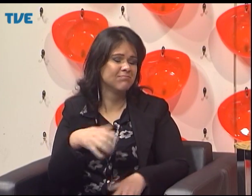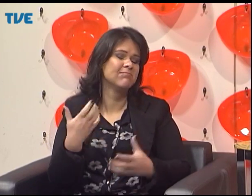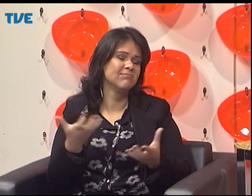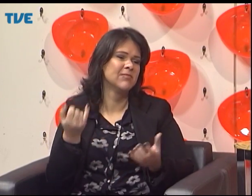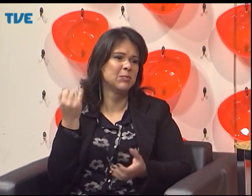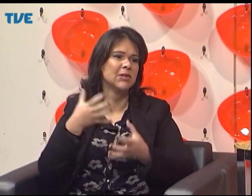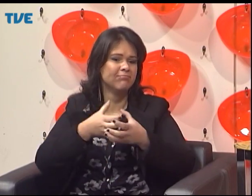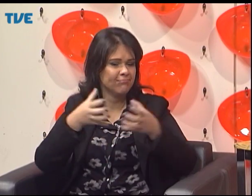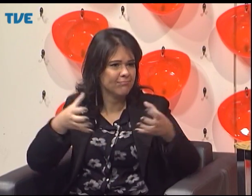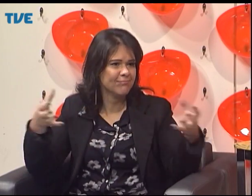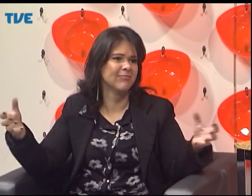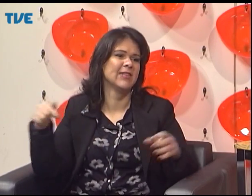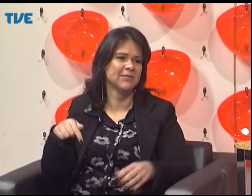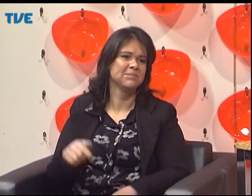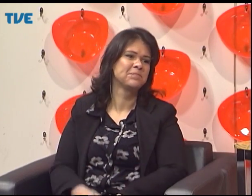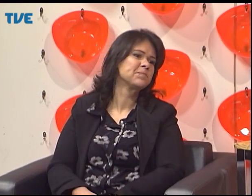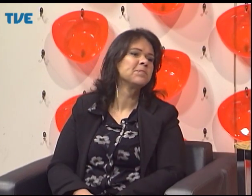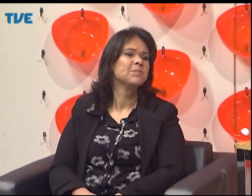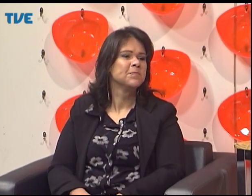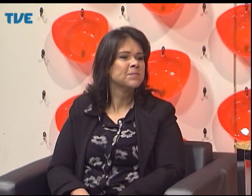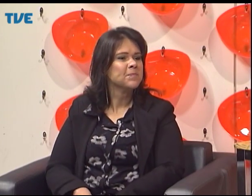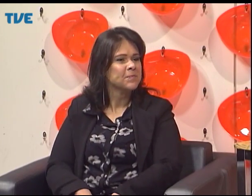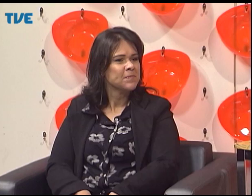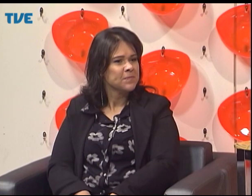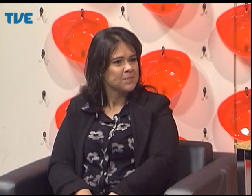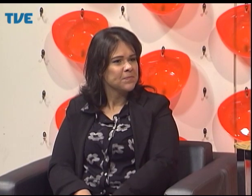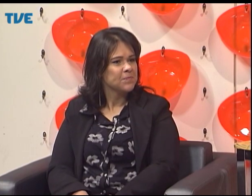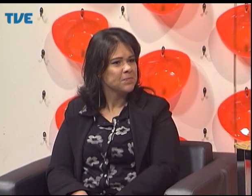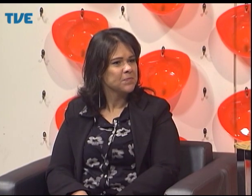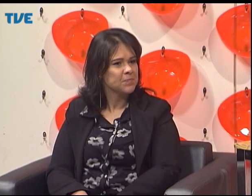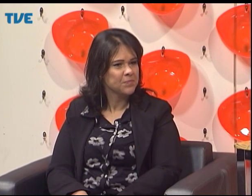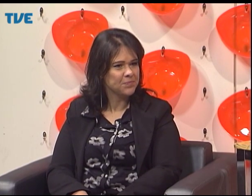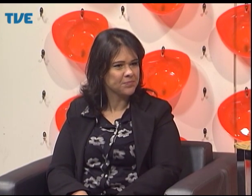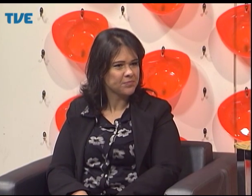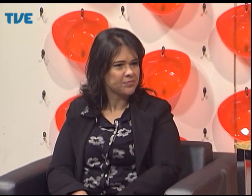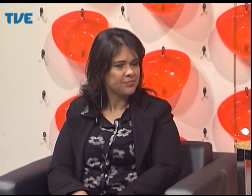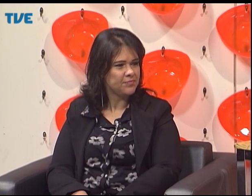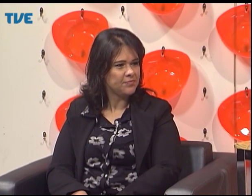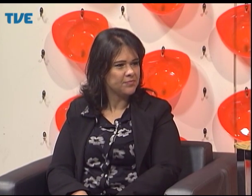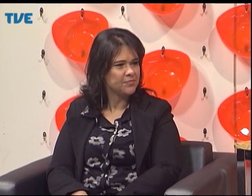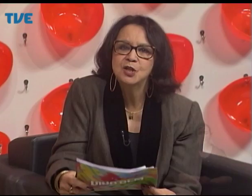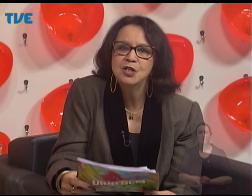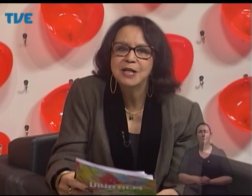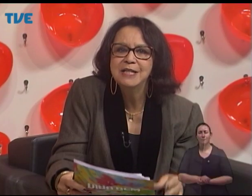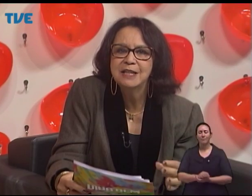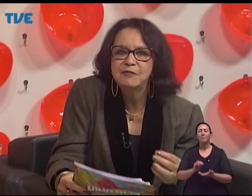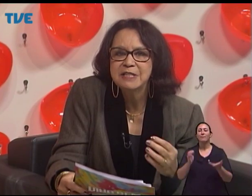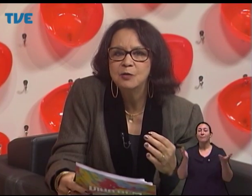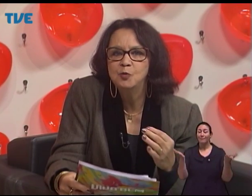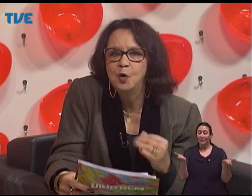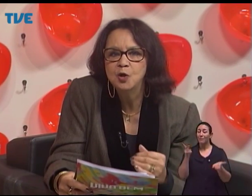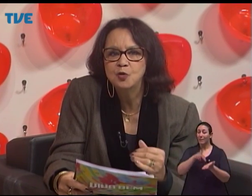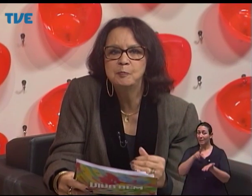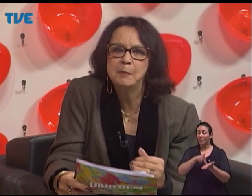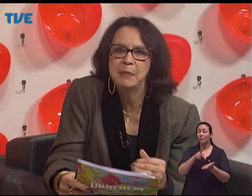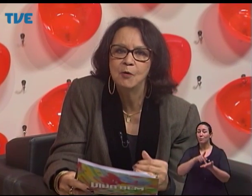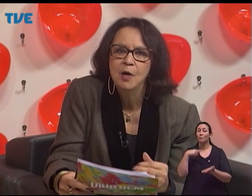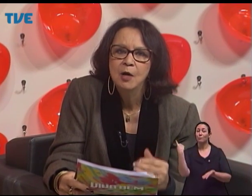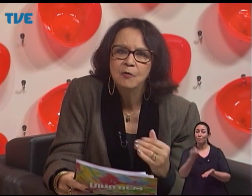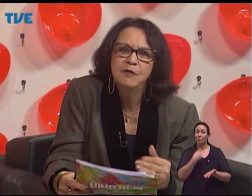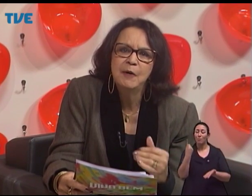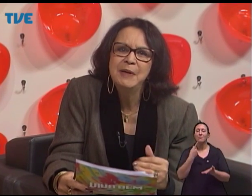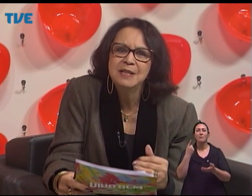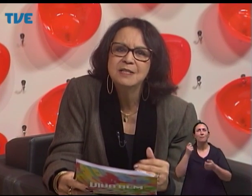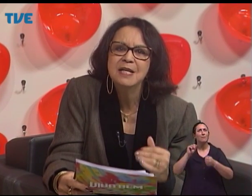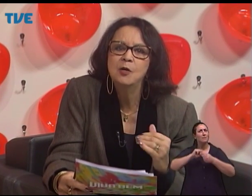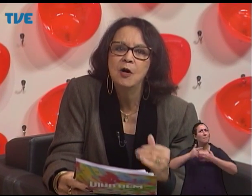se comunicar através da língua de sinais. Então, a sociedade tem que estar disponibilizando isso. Claro, e a gente aqui está fazendo o nosso papel.